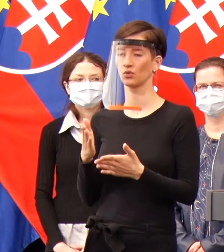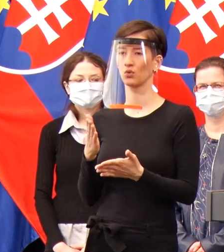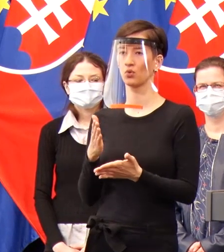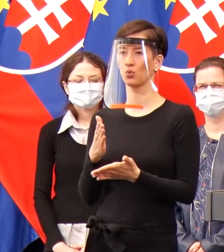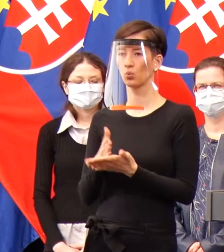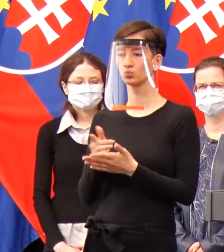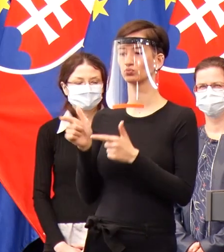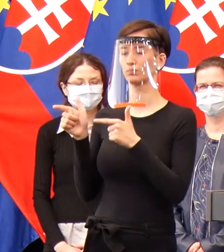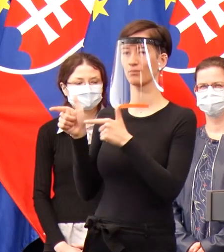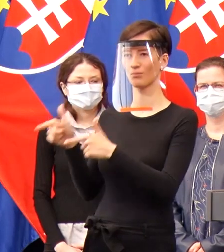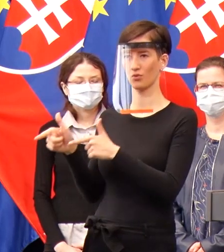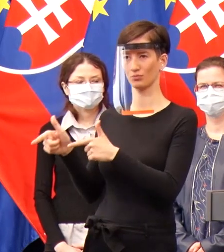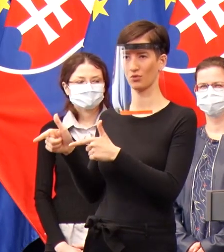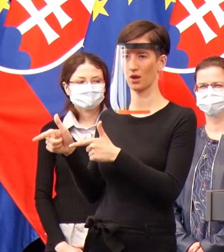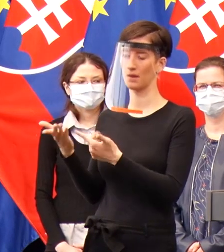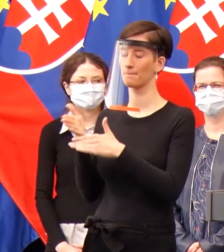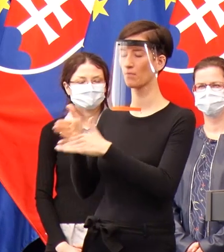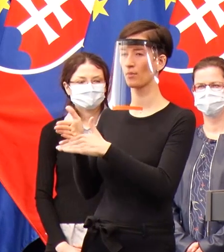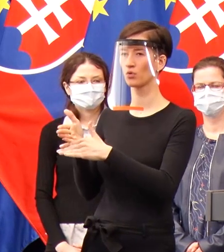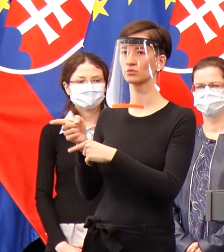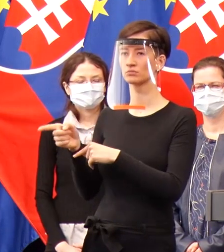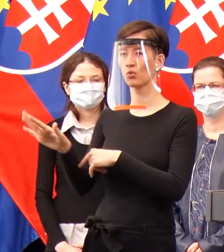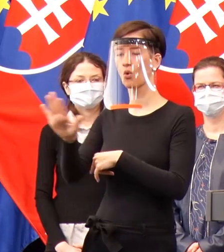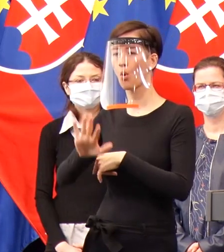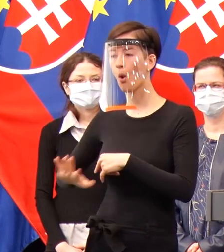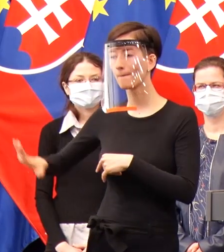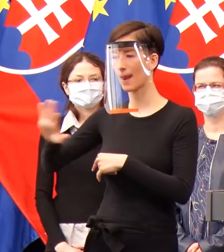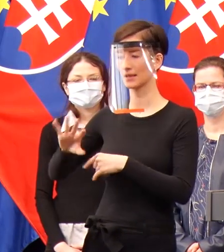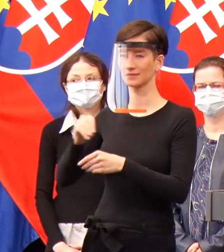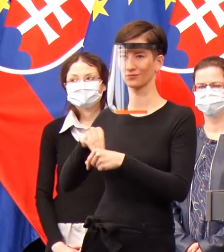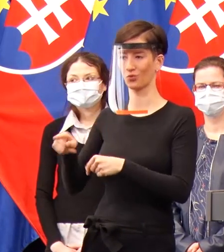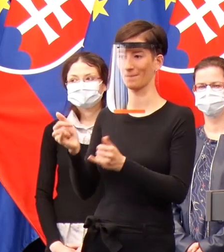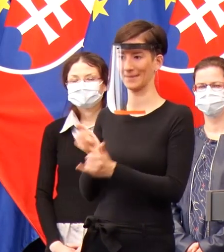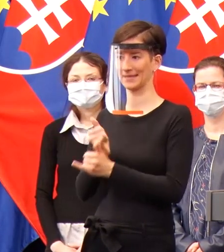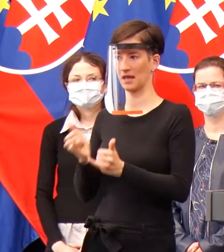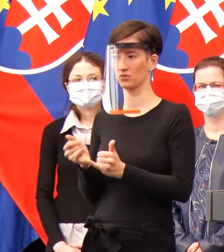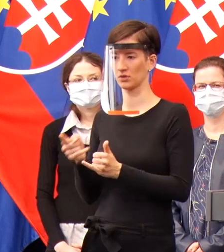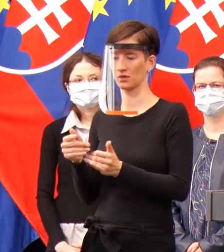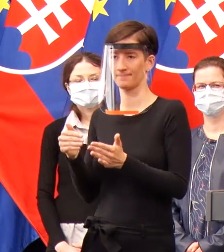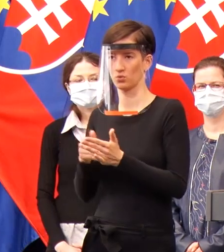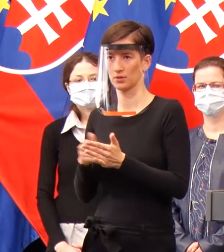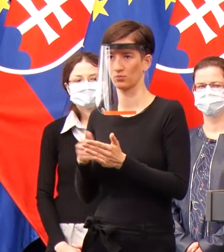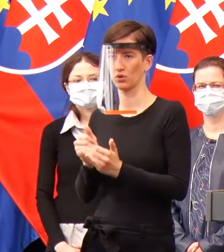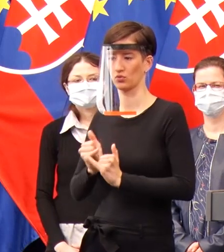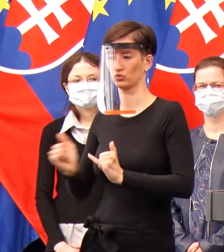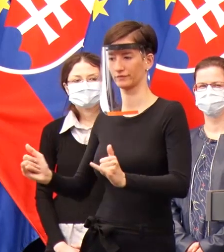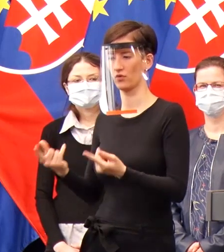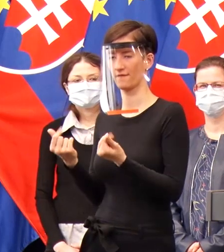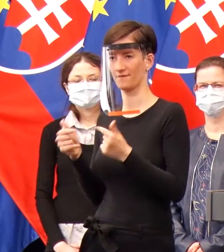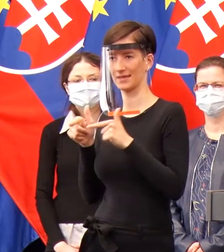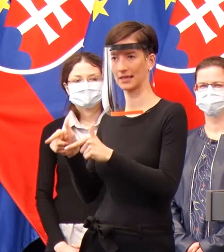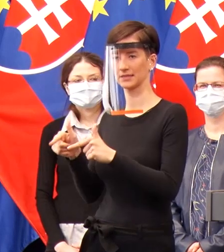podporu alebo pomoc do tých oblastí, ktoré majú veľmi blízko k tomu, čo chceme podporiť a zároveň sú veľmi